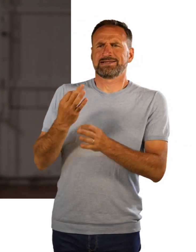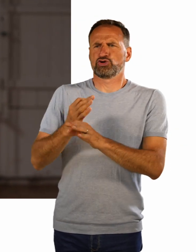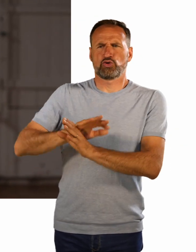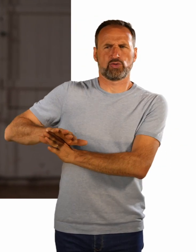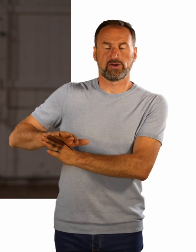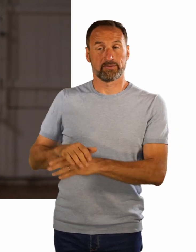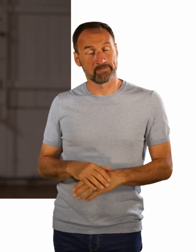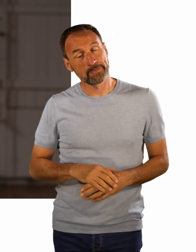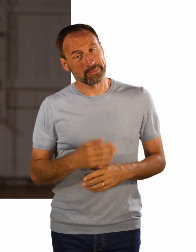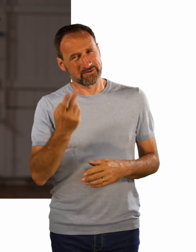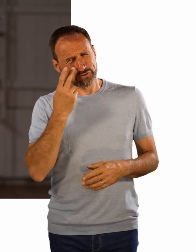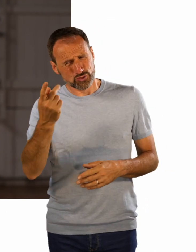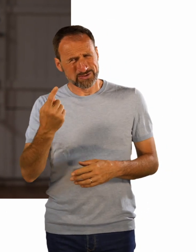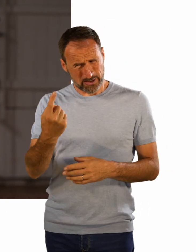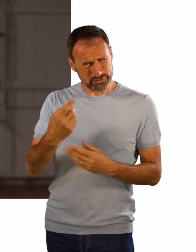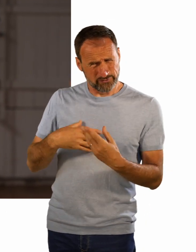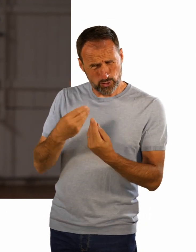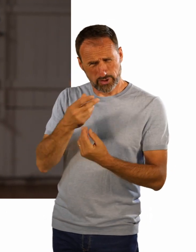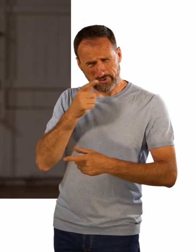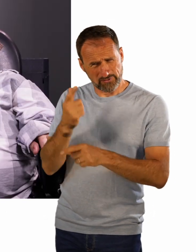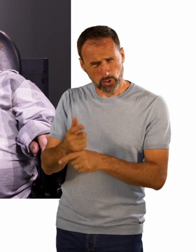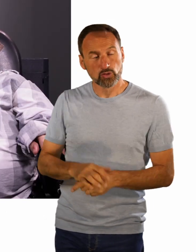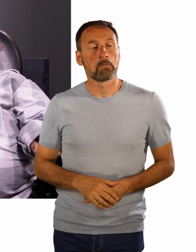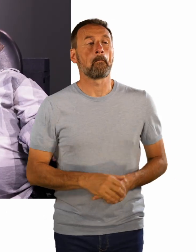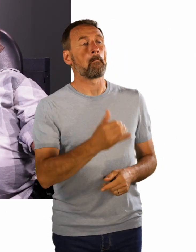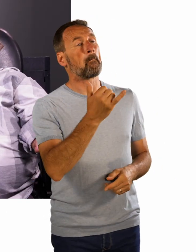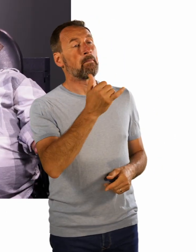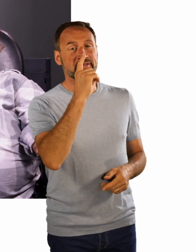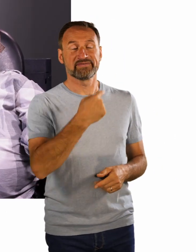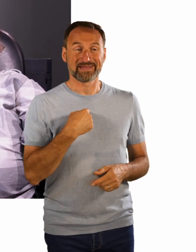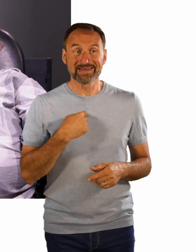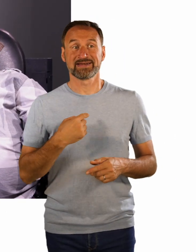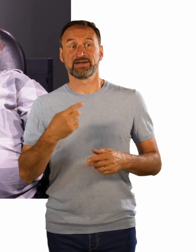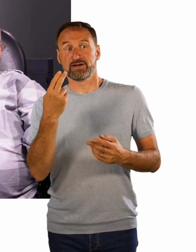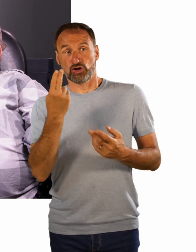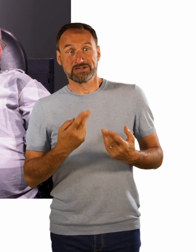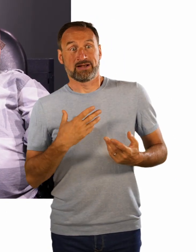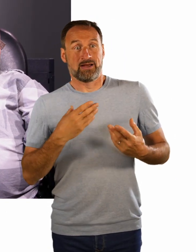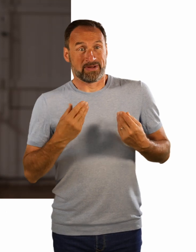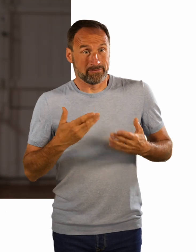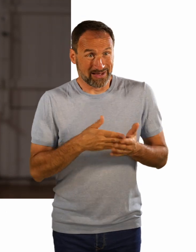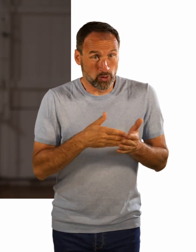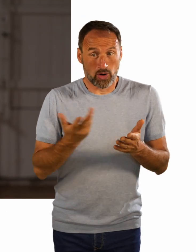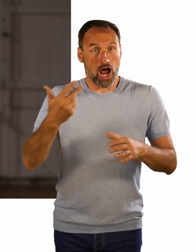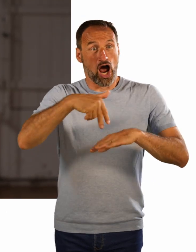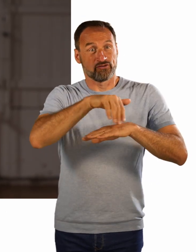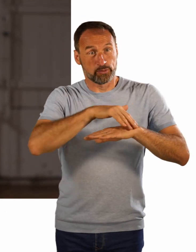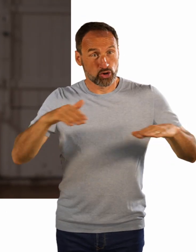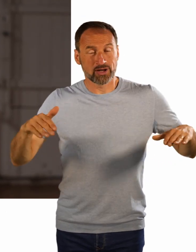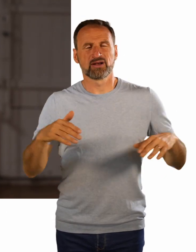steht, hat man immer eine gewisse Verantwortung. Das, was man sagt, das, was man tut, das wird in die Öffentlichkeit geraten und viele Menschen kriegen davon mit.